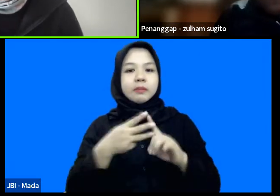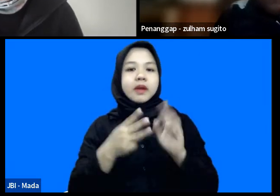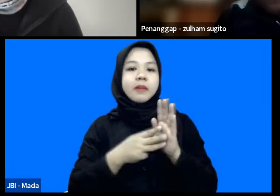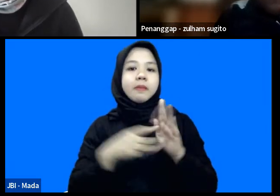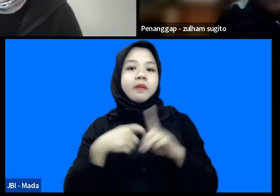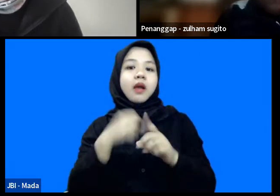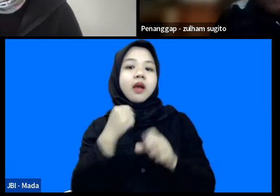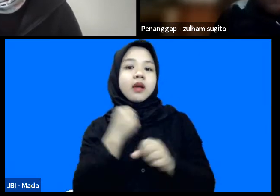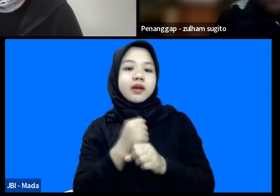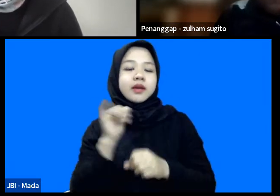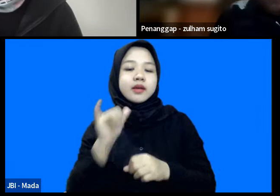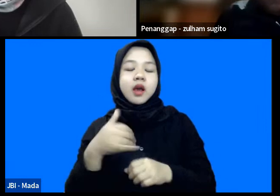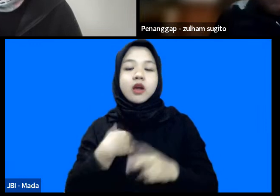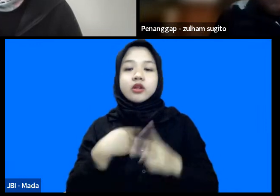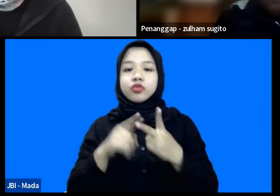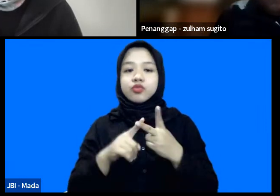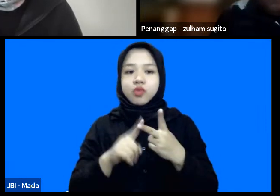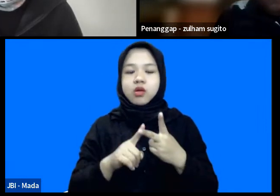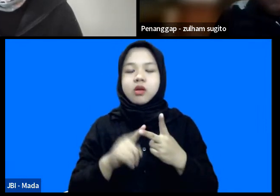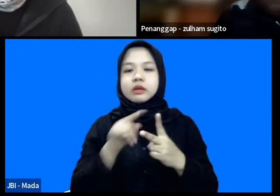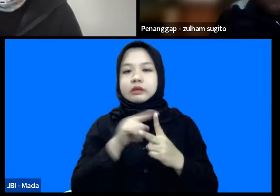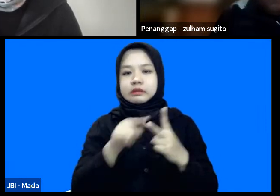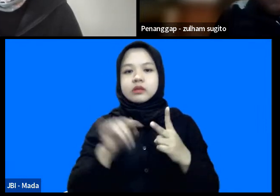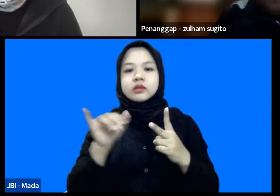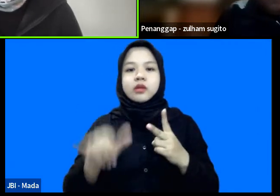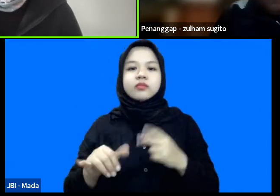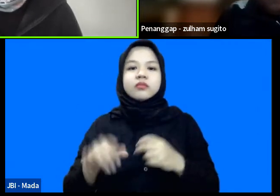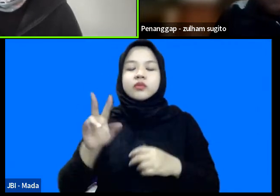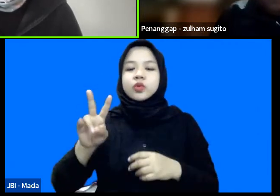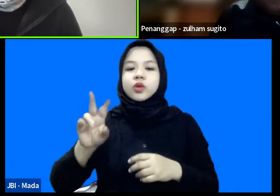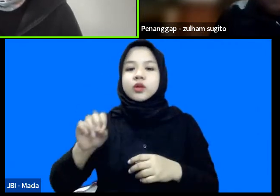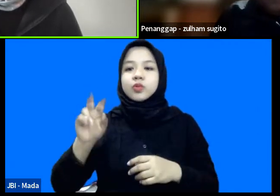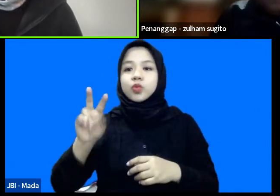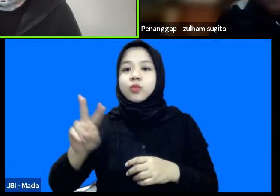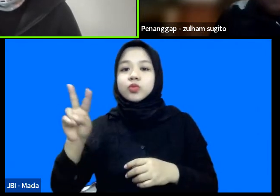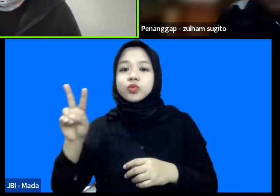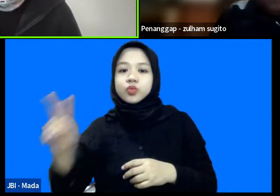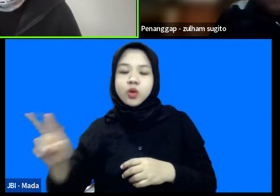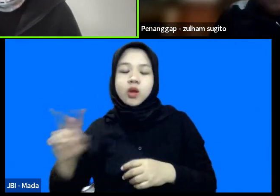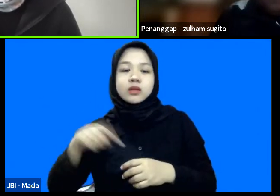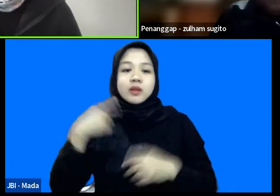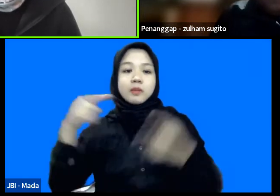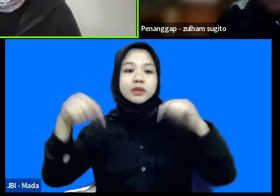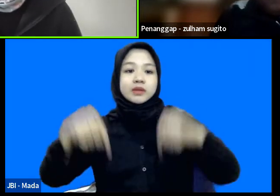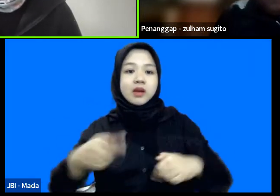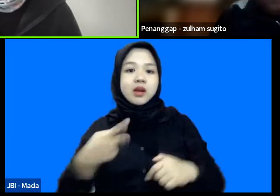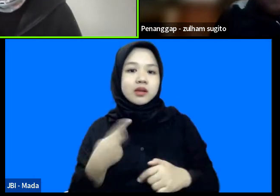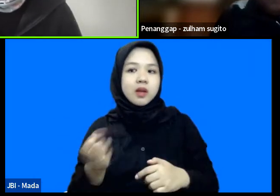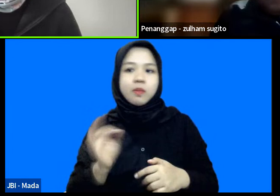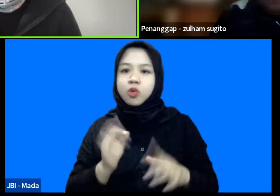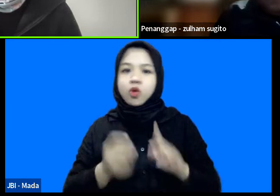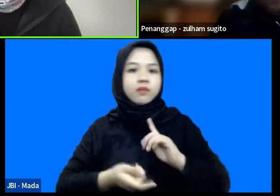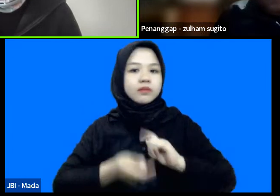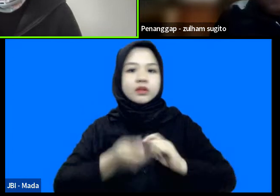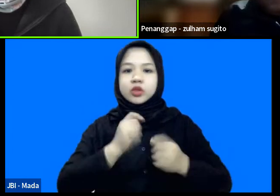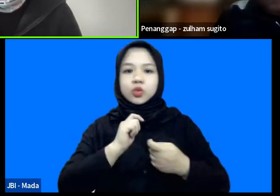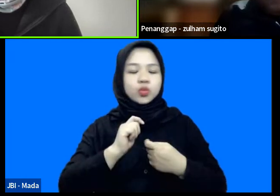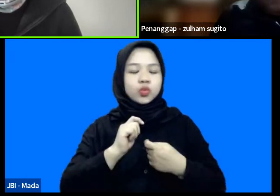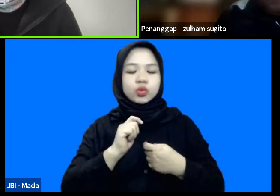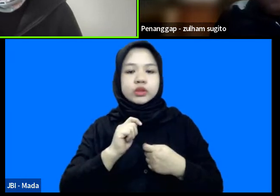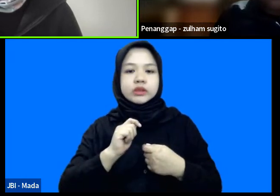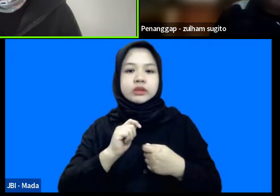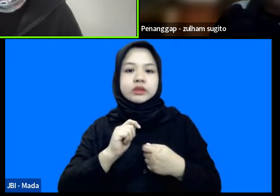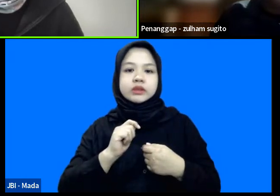ya betul ya jadi dari 2022 ke sekarang kan kita belum teruji apa namanya